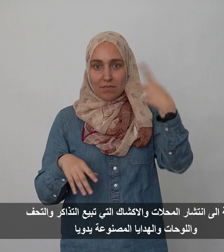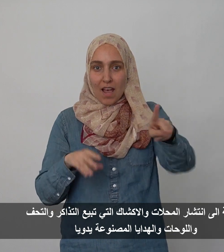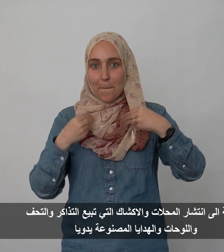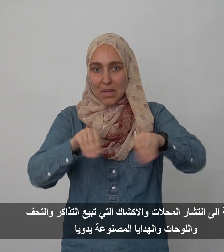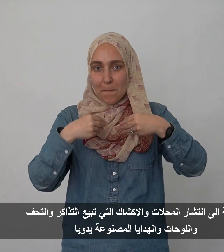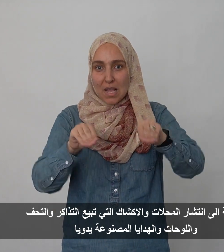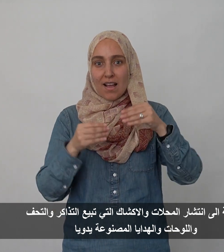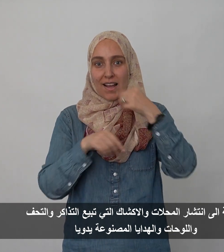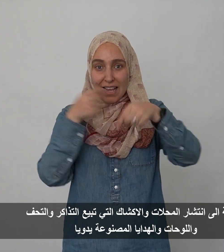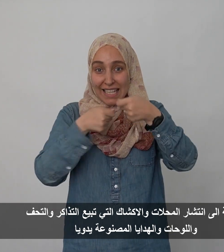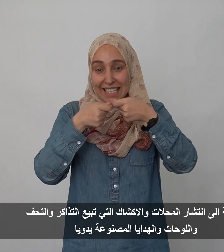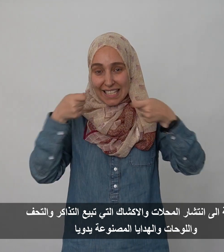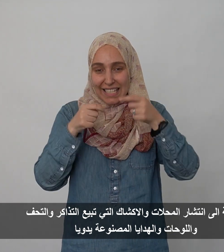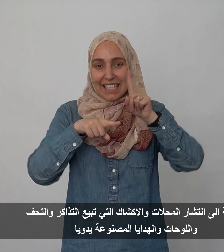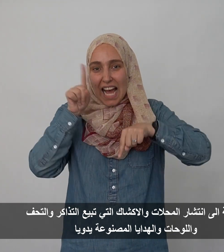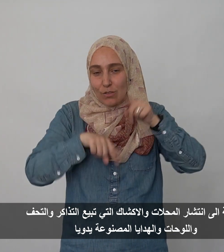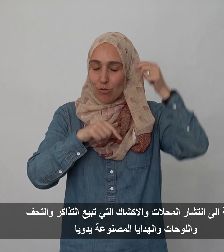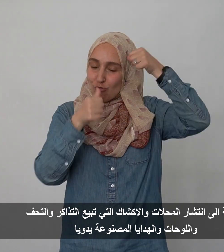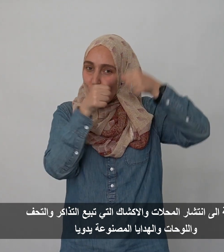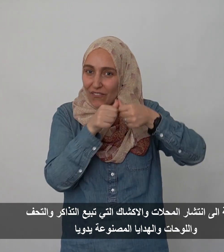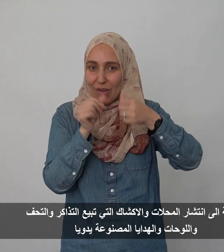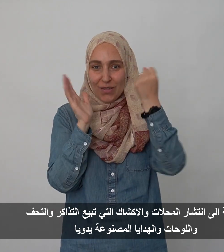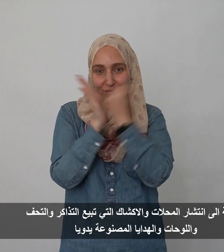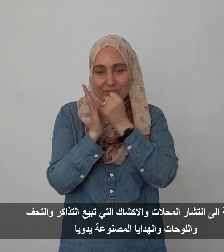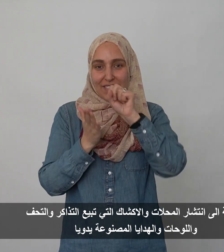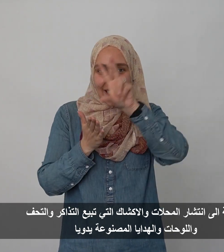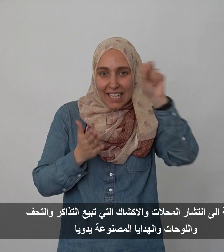والأكشاك التي تبيع تذكرات والتحف واللوحات والهدايا الموضوع يدويا